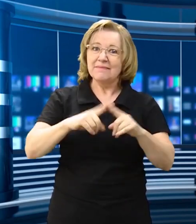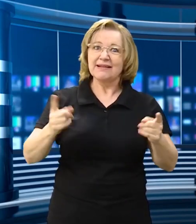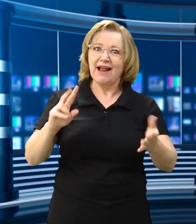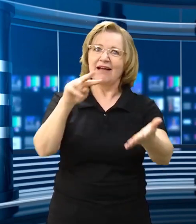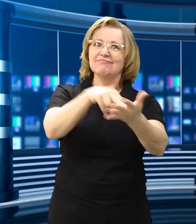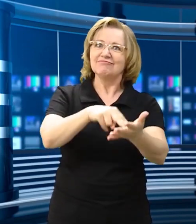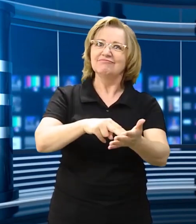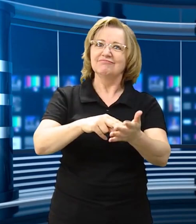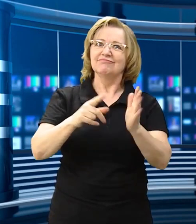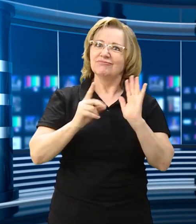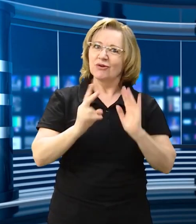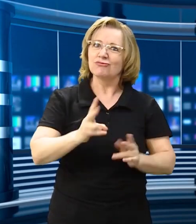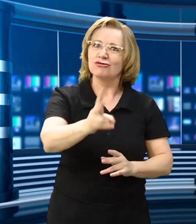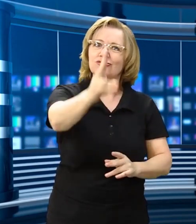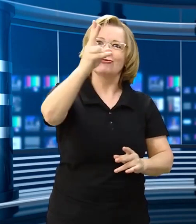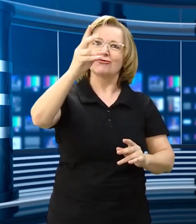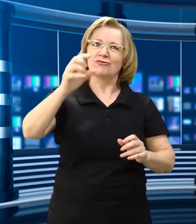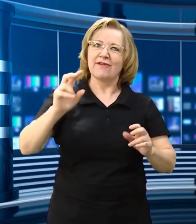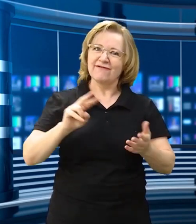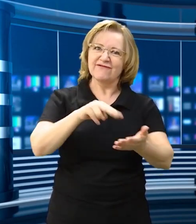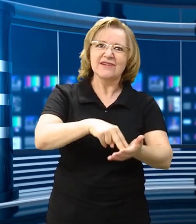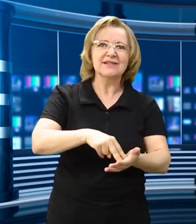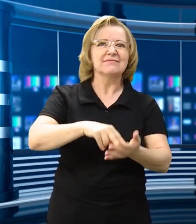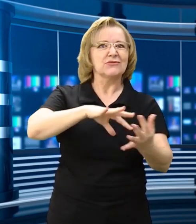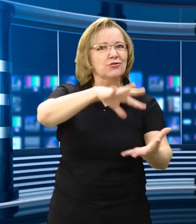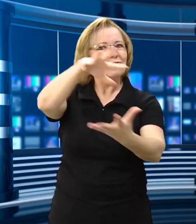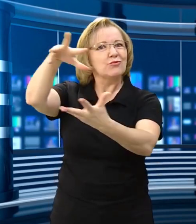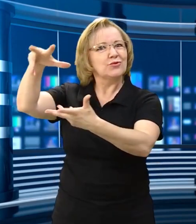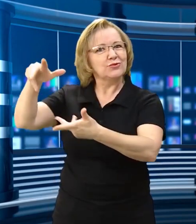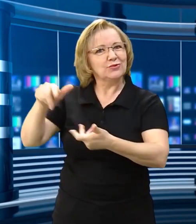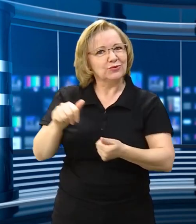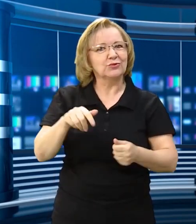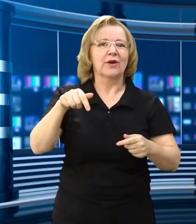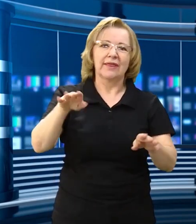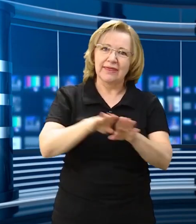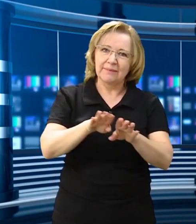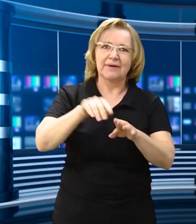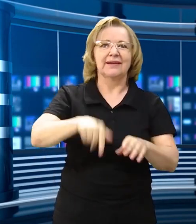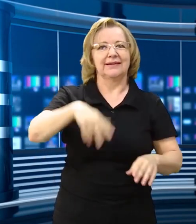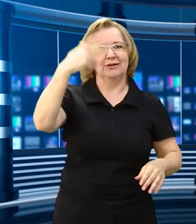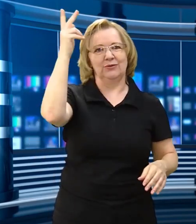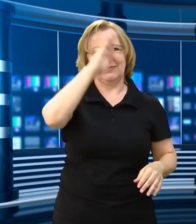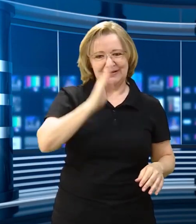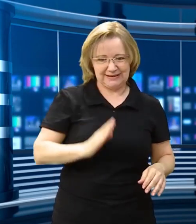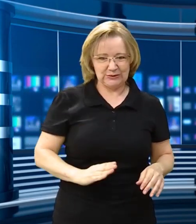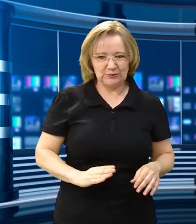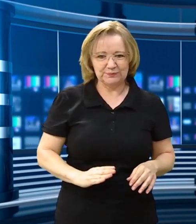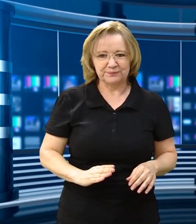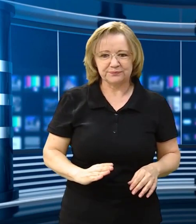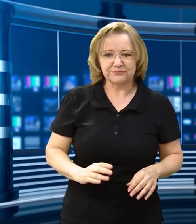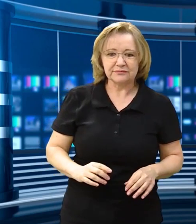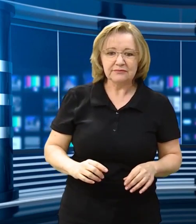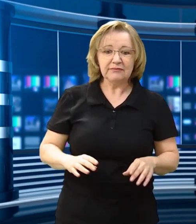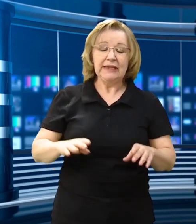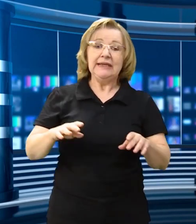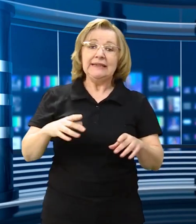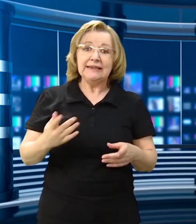isso. Por isso, nós precisamos continuar firmes, mostrando ao mundo a importância da língua de